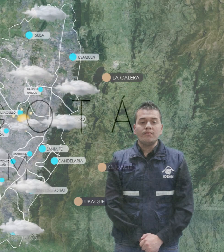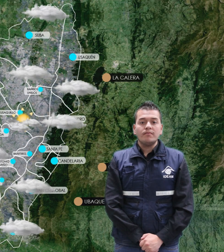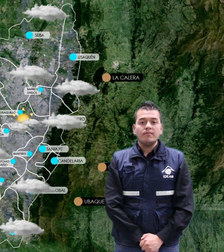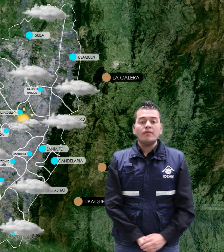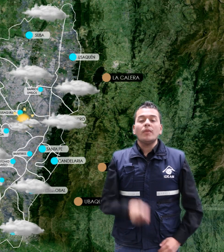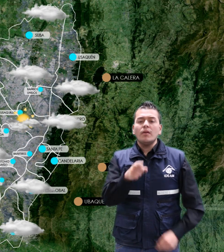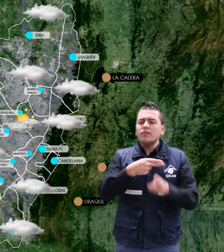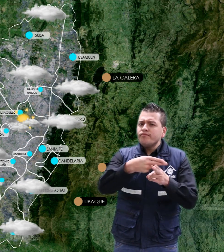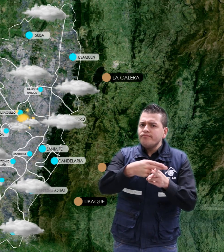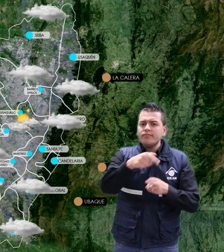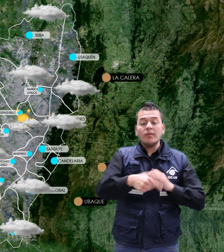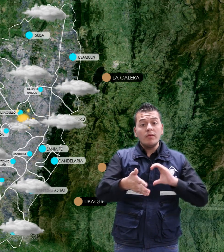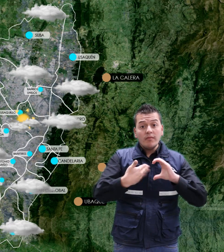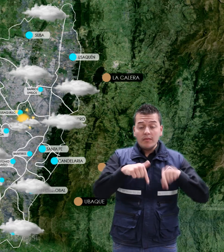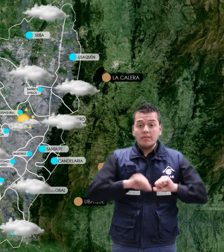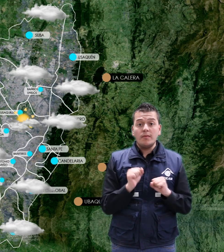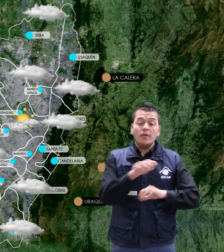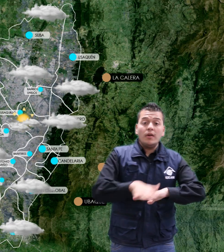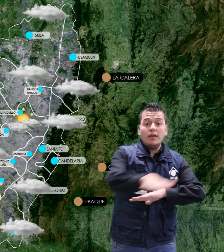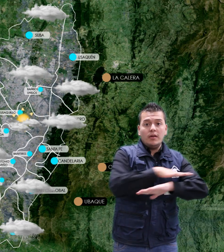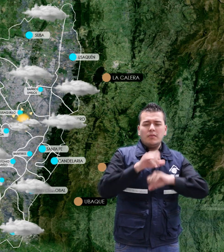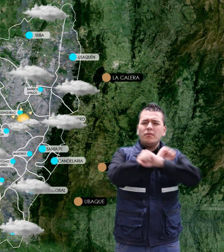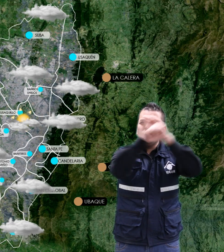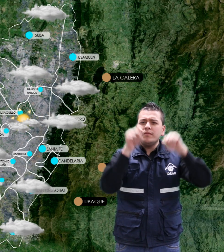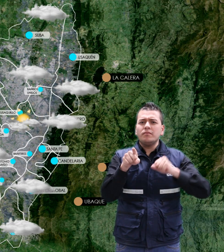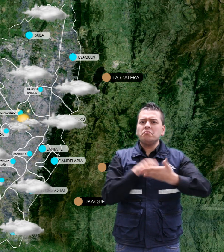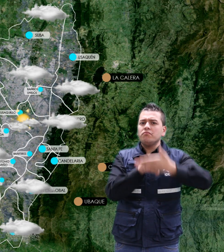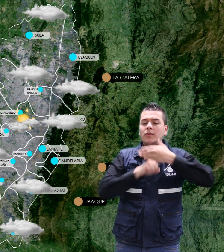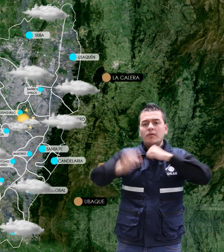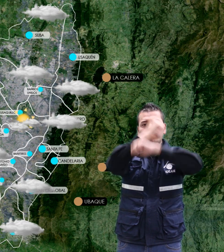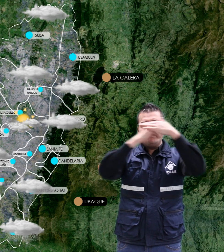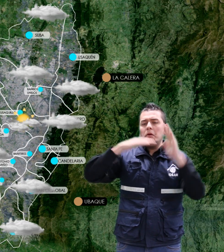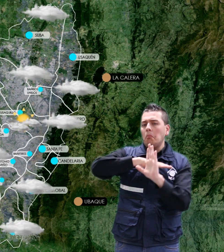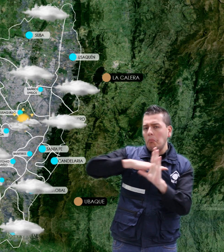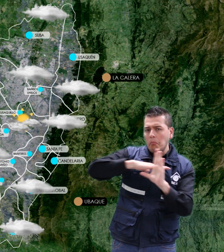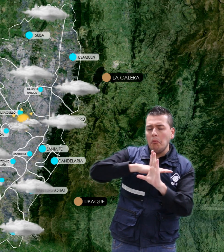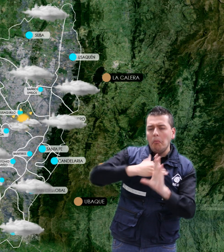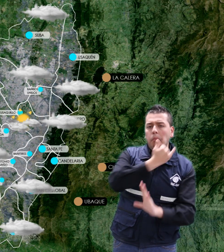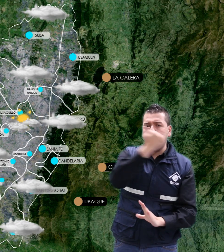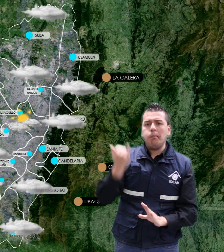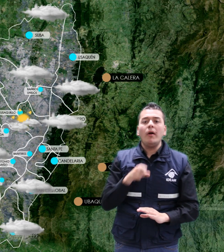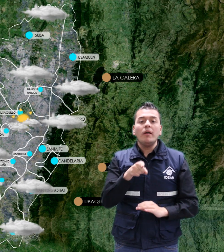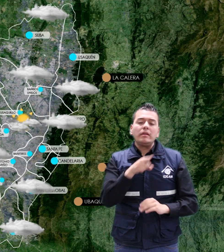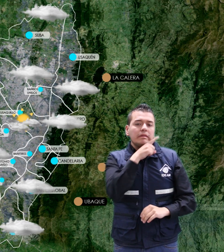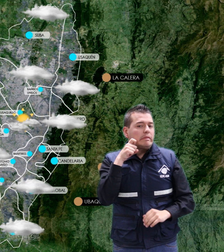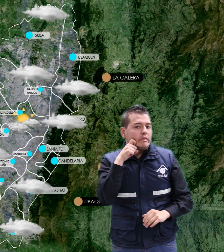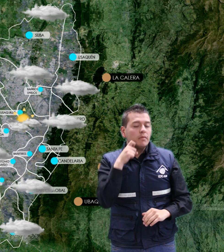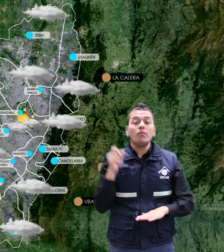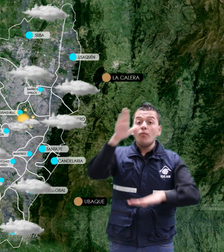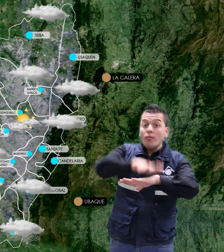El pronóstico para la sabana de Bogotá en horas de la mañana cielo parcialmente cubierto con tiempo seco. Por la tarde